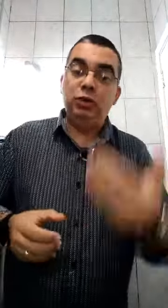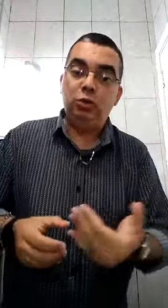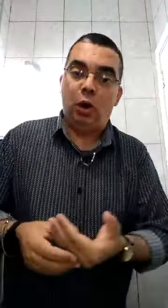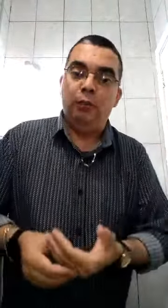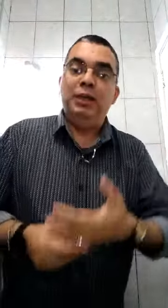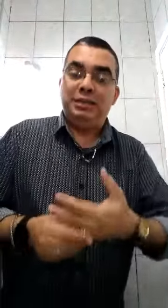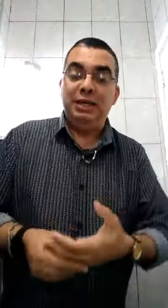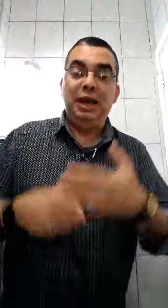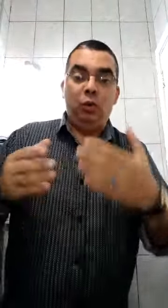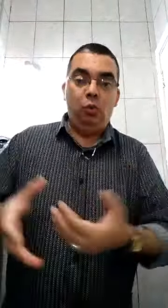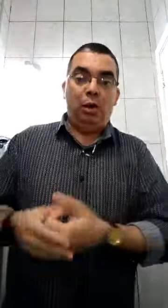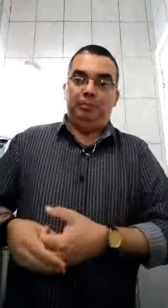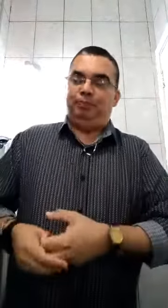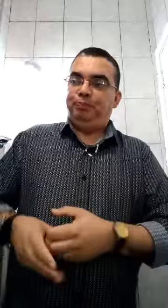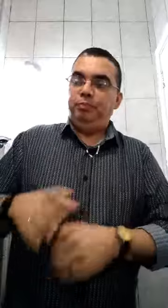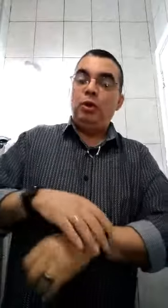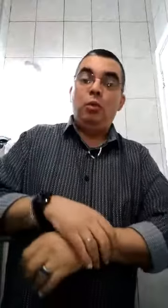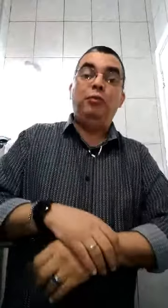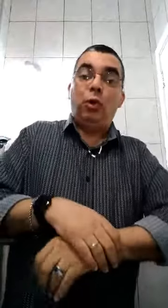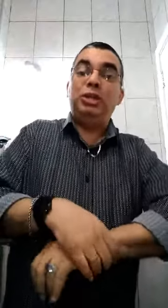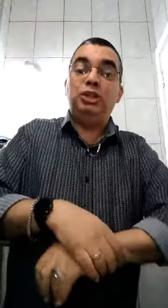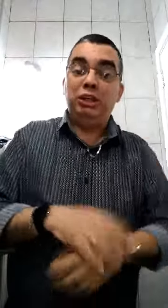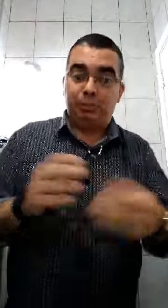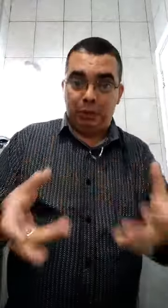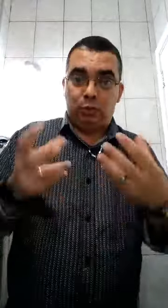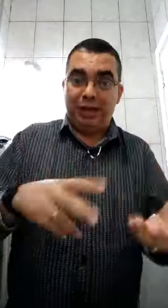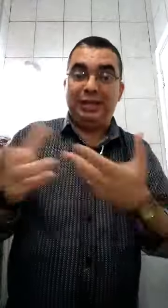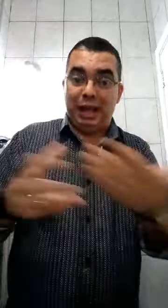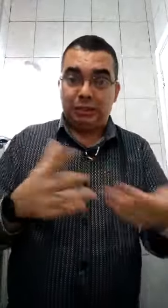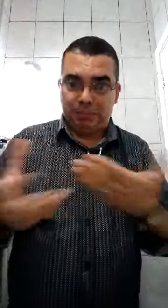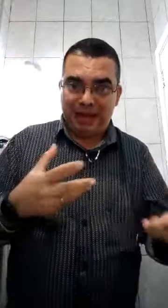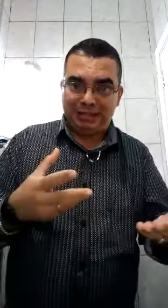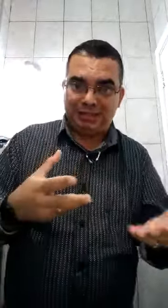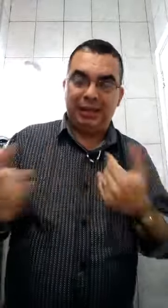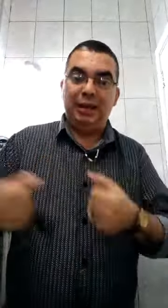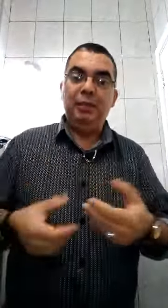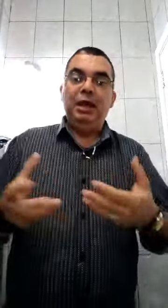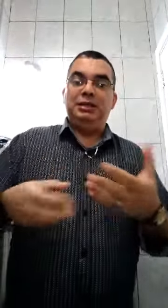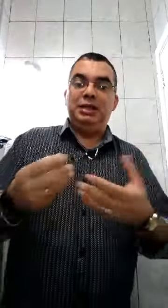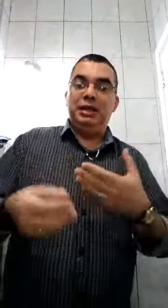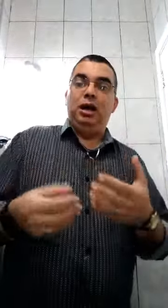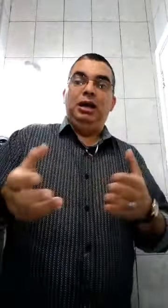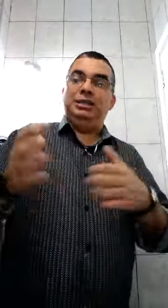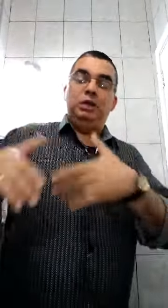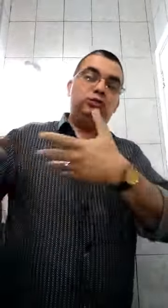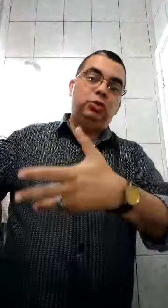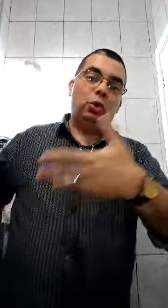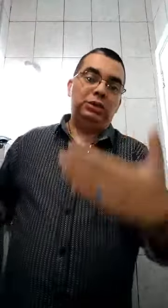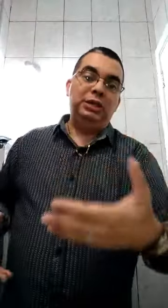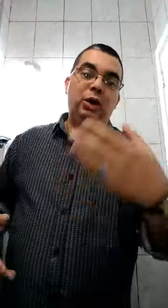virtual. Seria uma falta de respeito entre as partes, né? Seria sexo virtual, seria